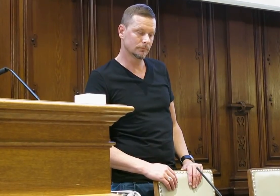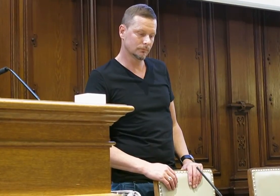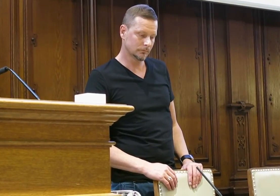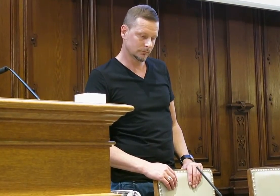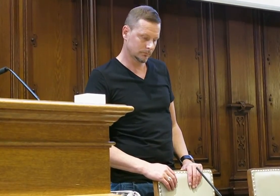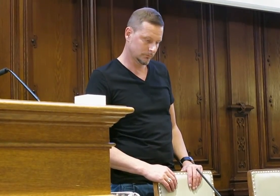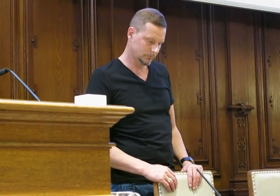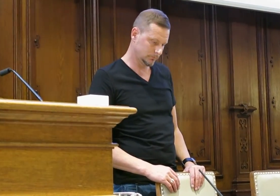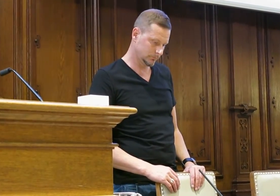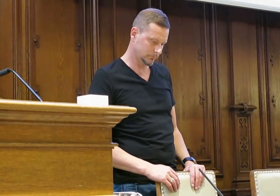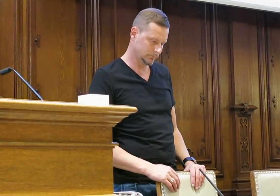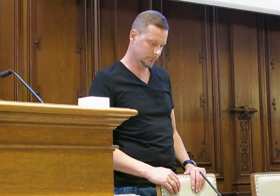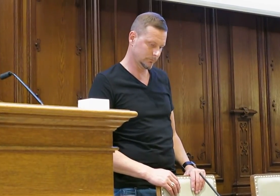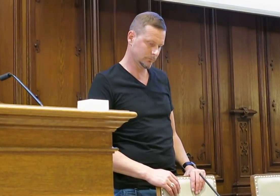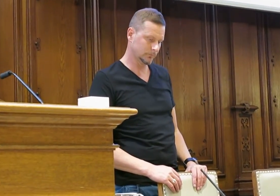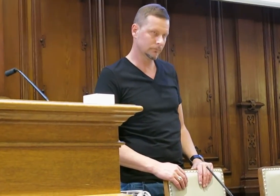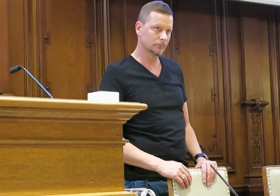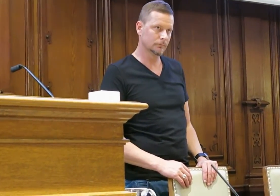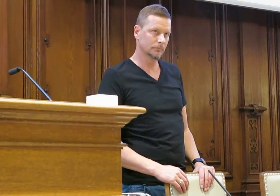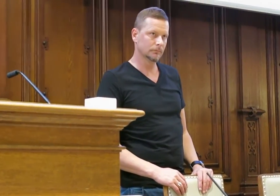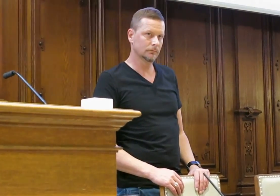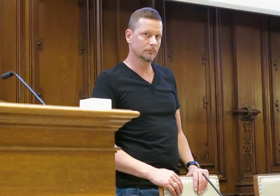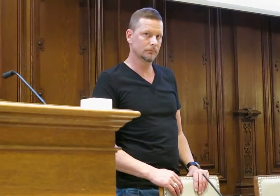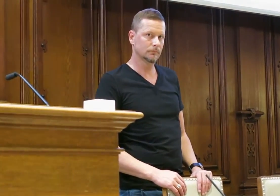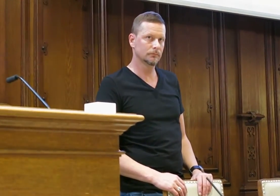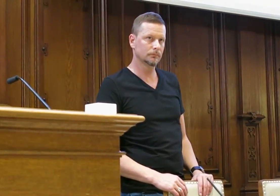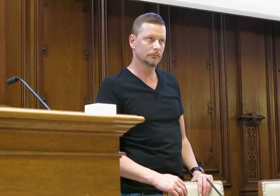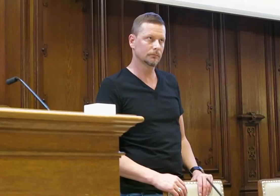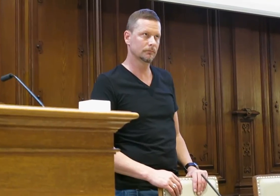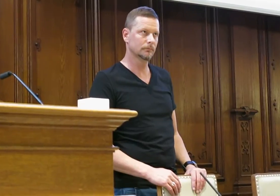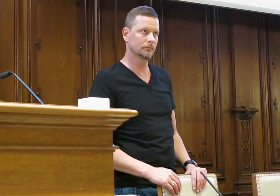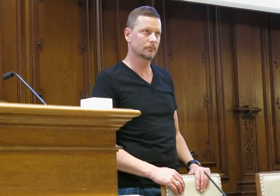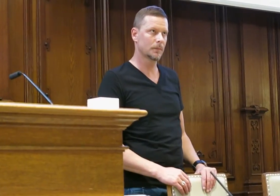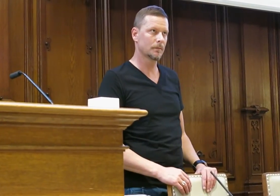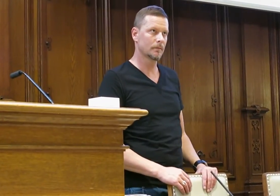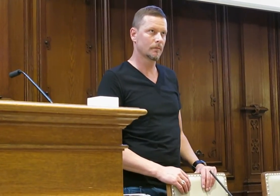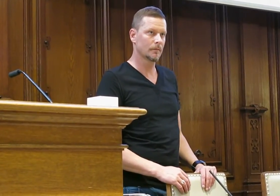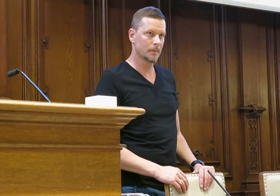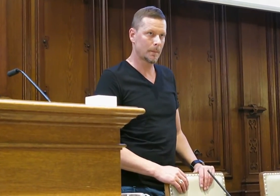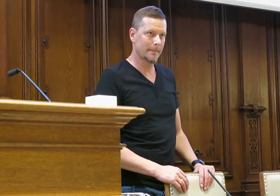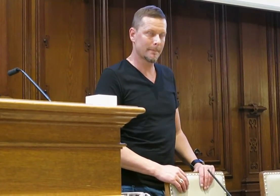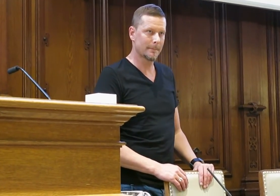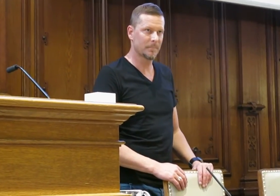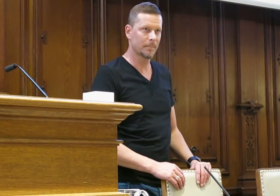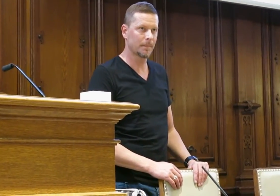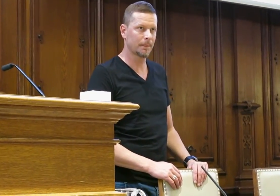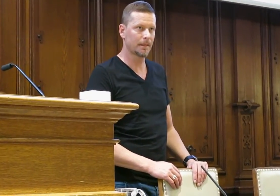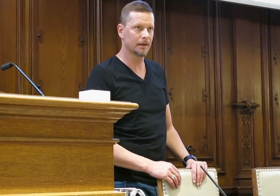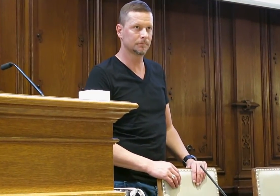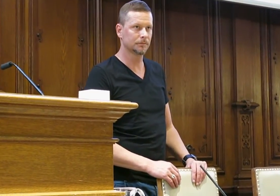Reklameschilder und Frösche plattgefahren. Im Radio die fremde Stimme. Atmosphärisches